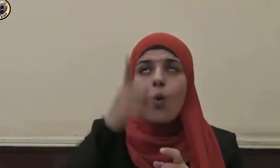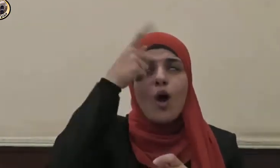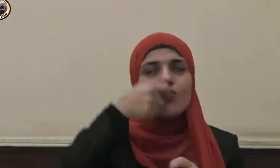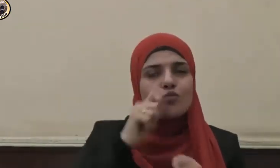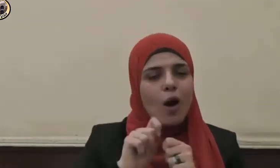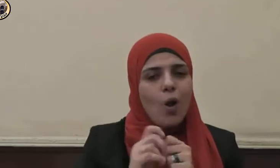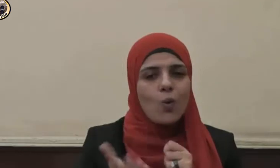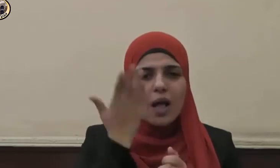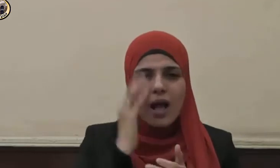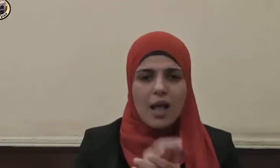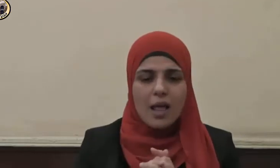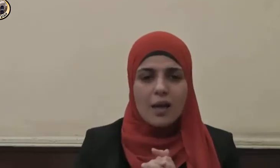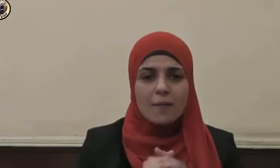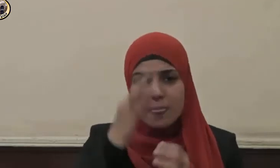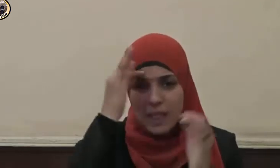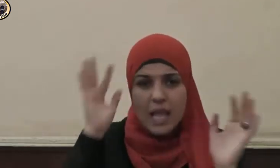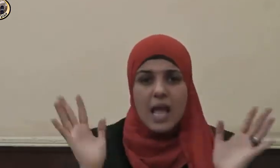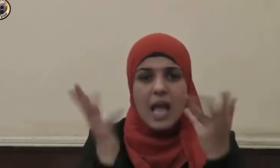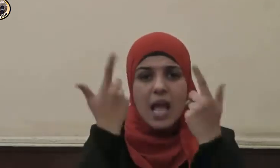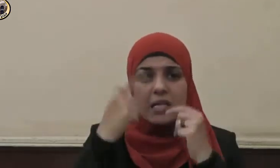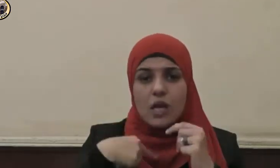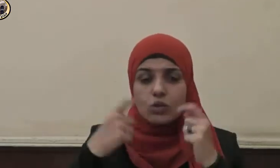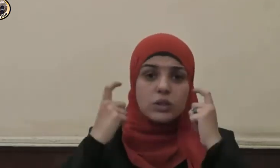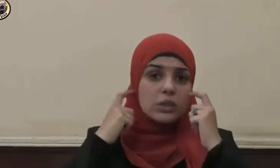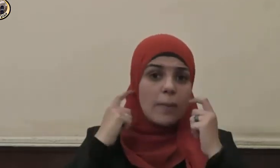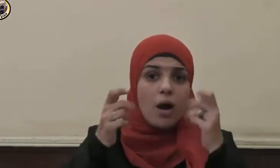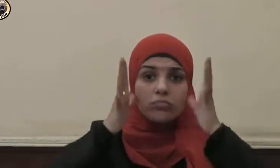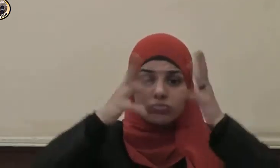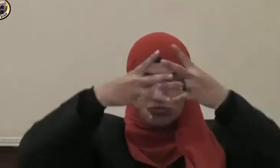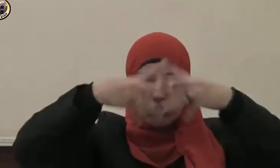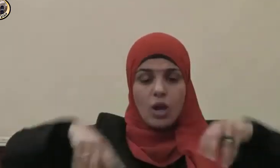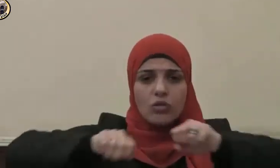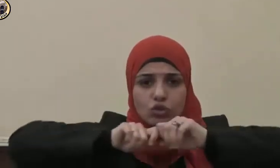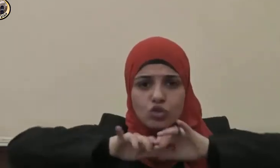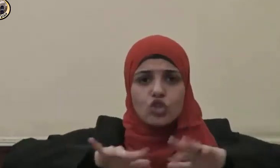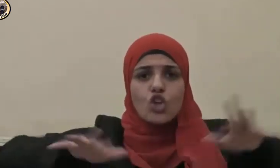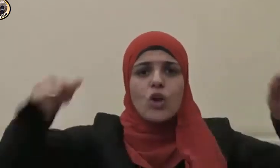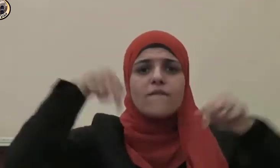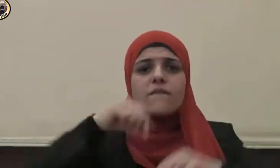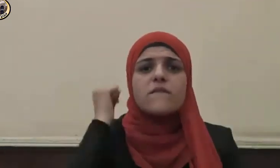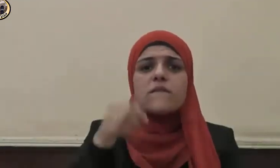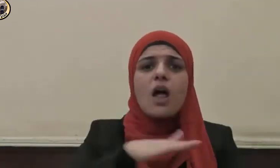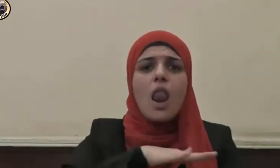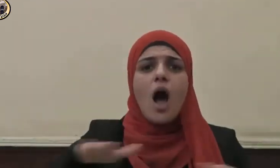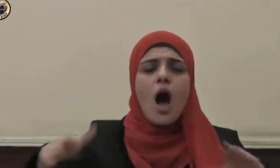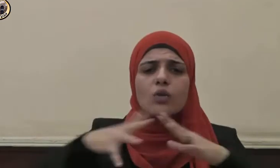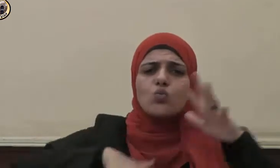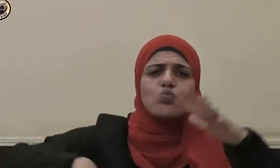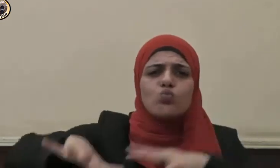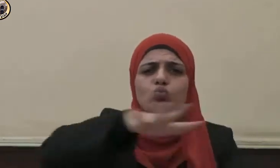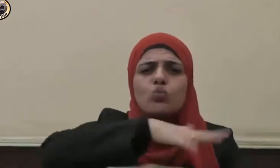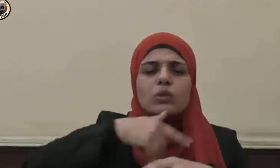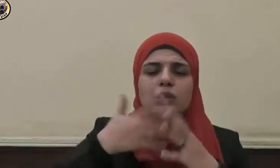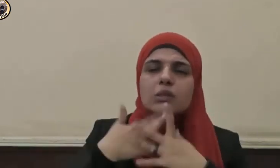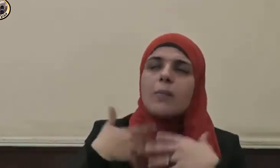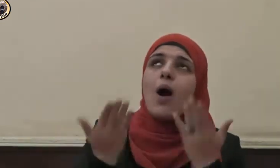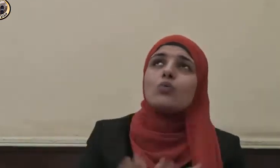سبحانه فإذا قضيت الصلاة فانتشروا في الأرض وبتغوا من فضل الله